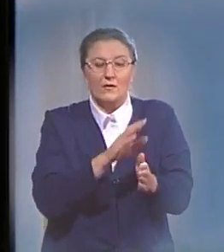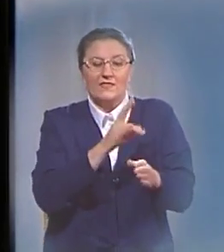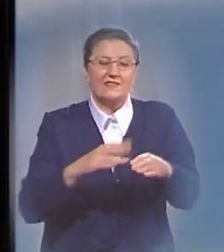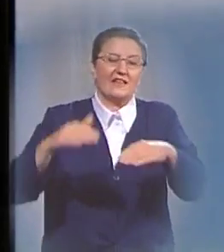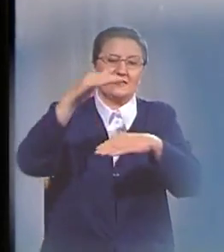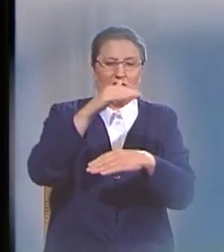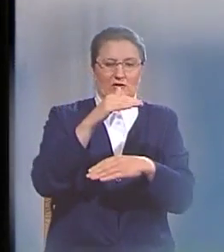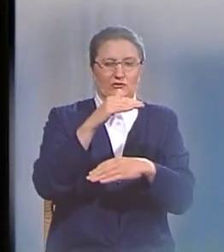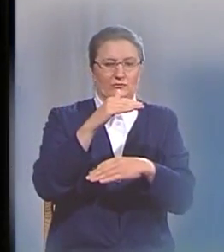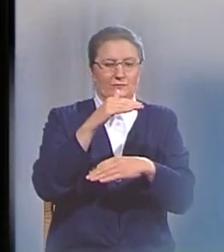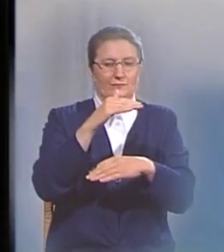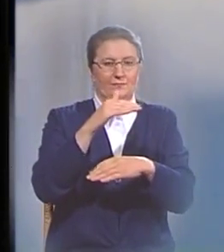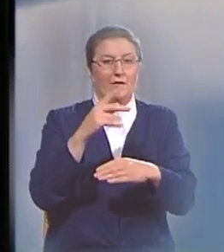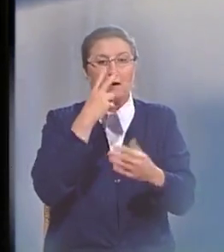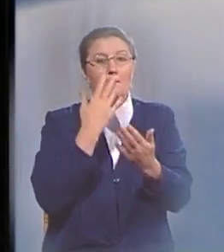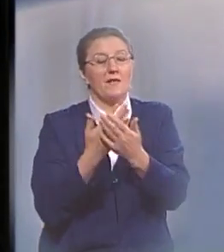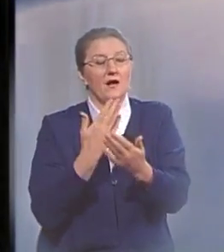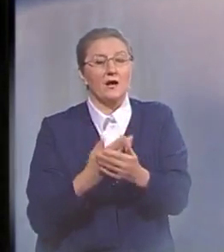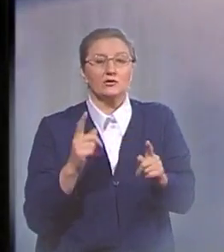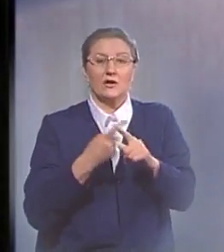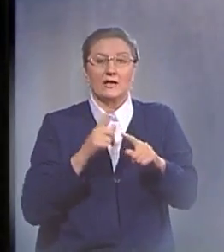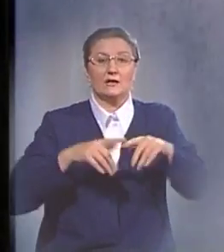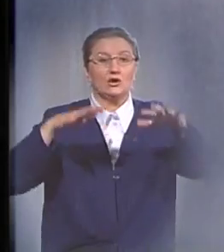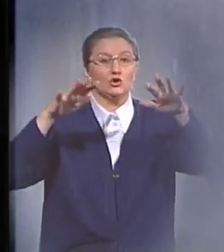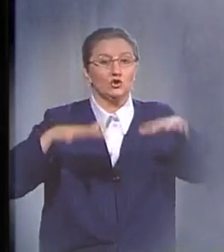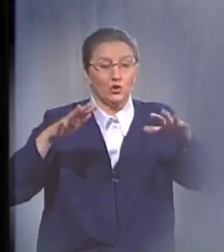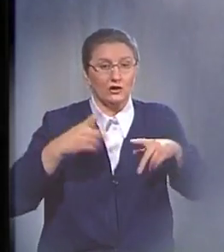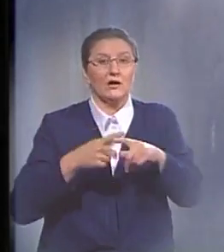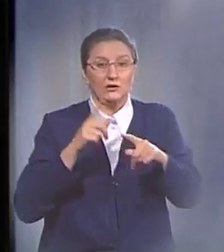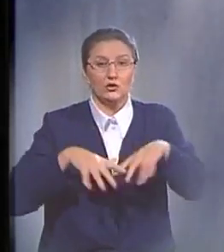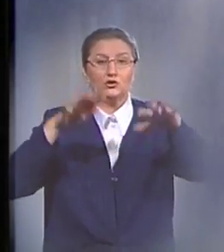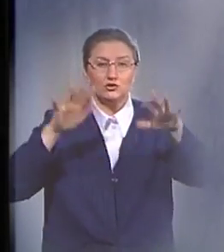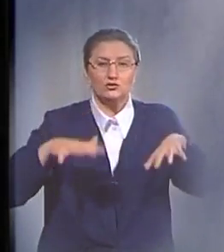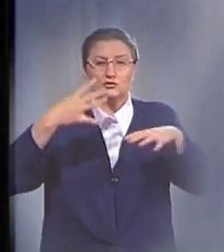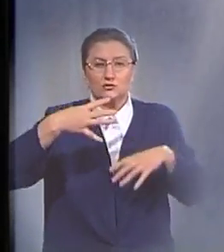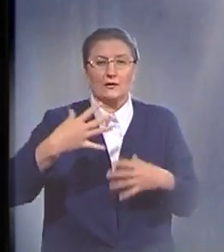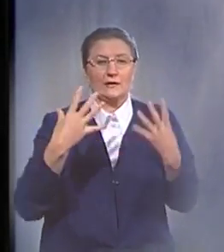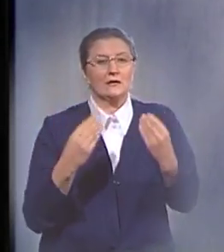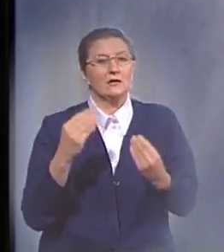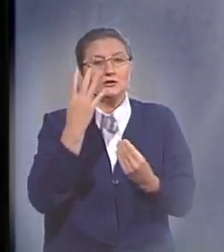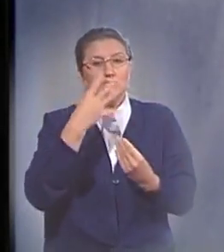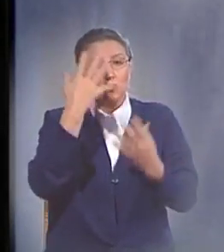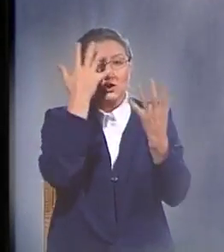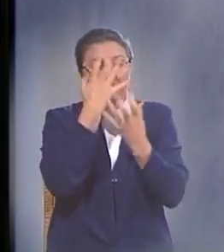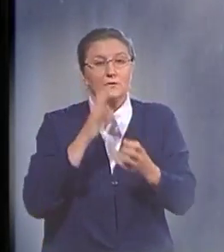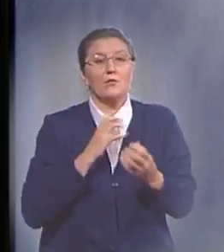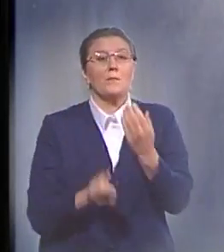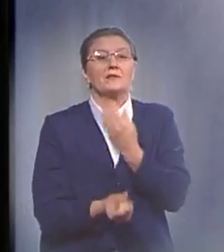твердью. Они полагают, что этот дождь, который шел сорок дней и сорок ночей, мог произойти только в